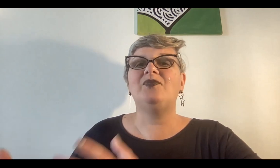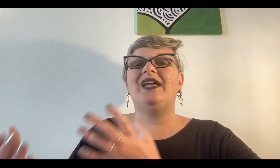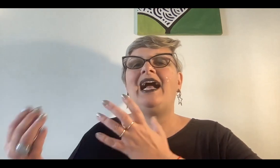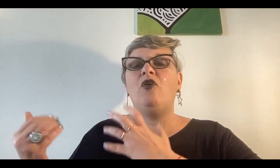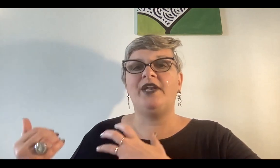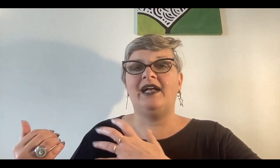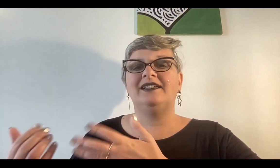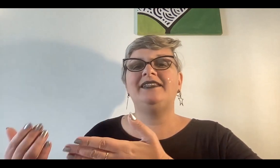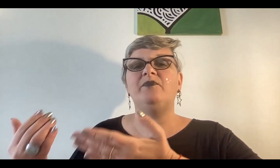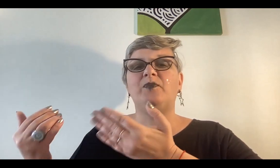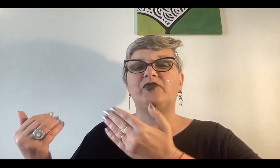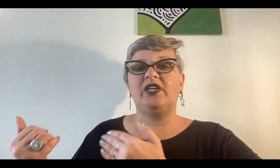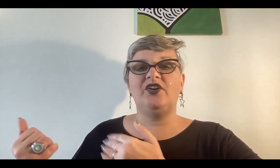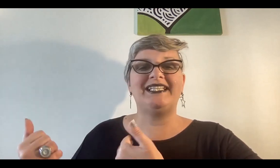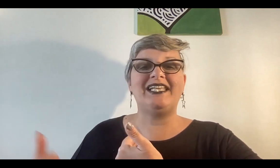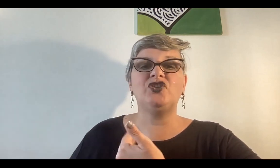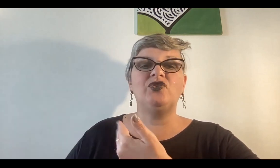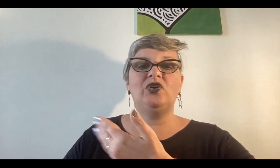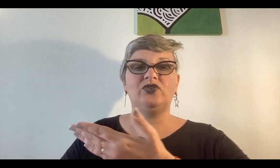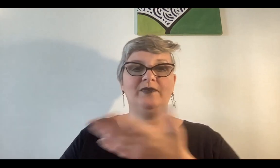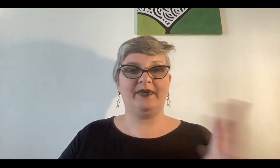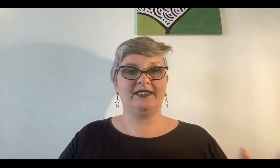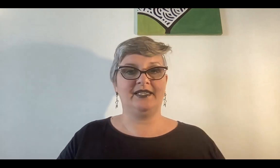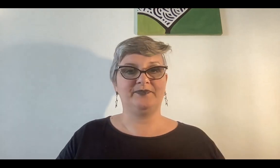Ahora, tiempos posteriores, ellos no lo tomaban así.